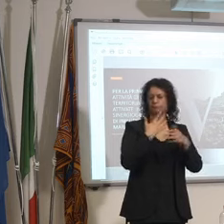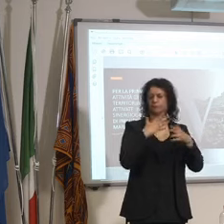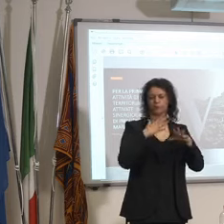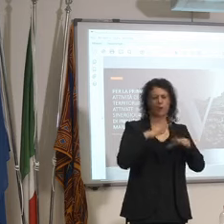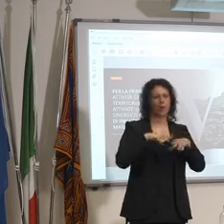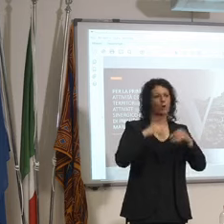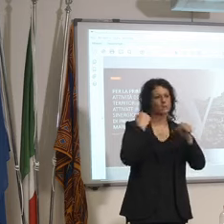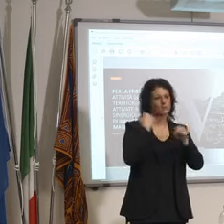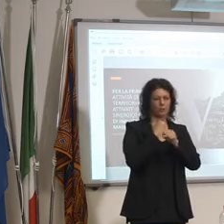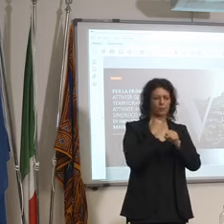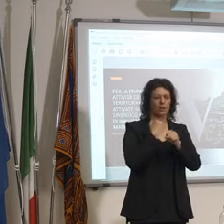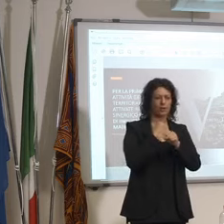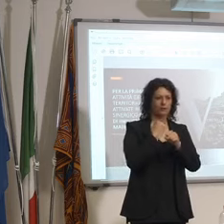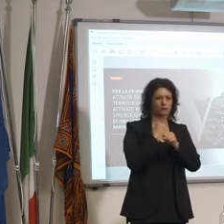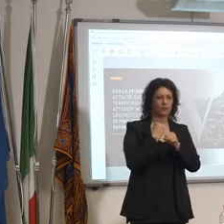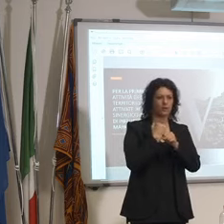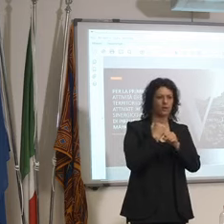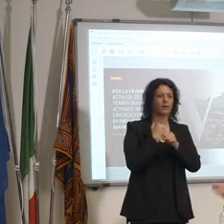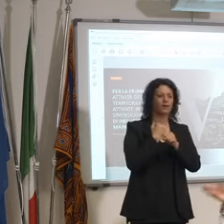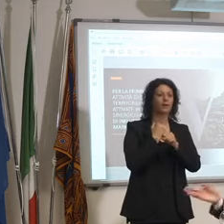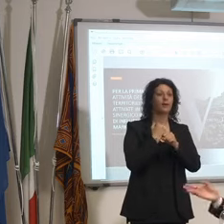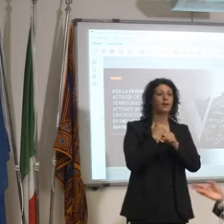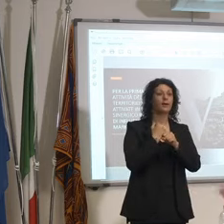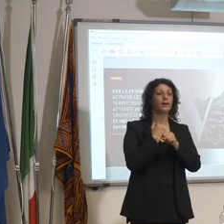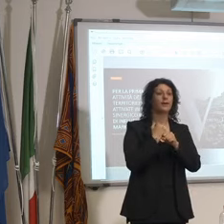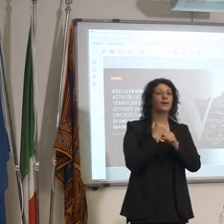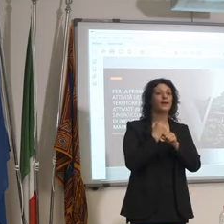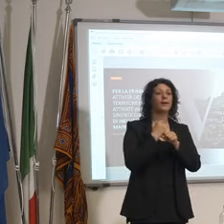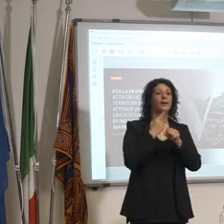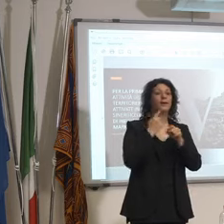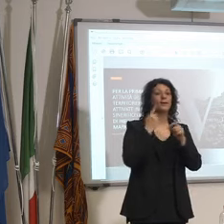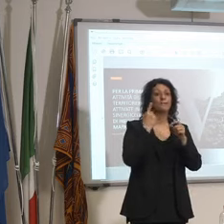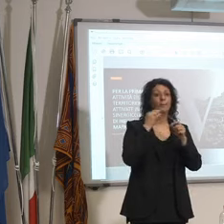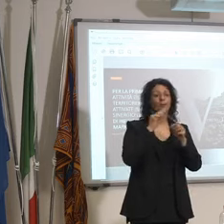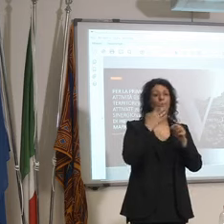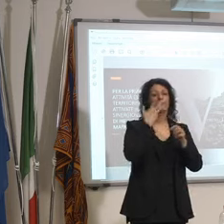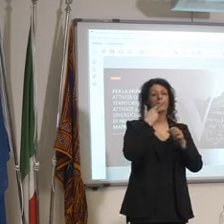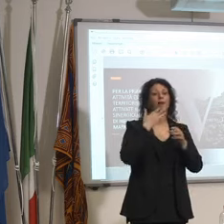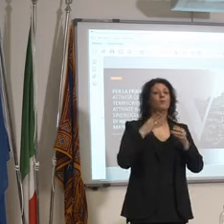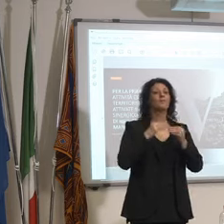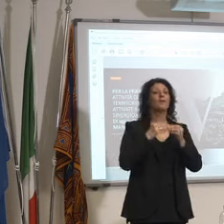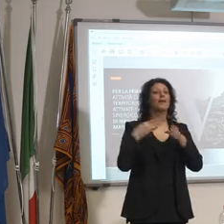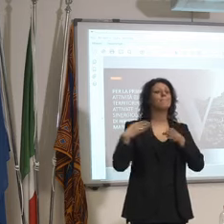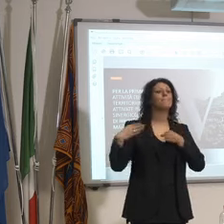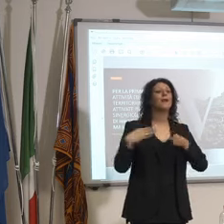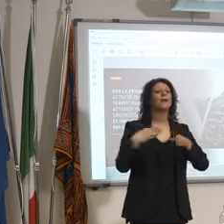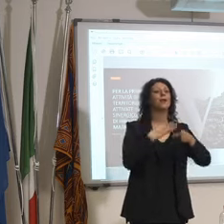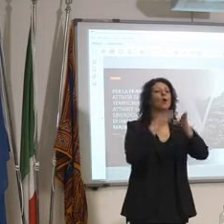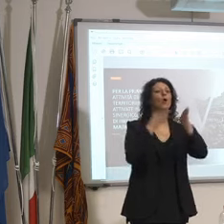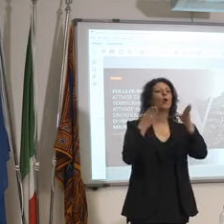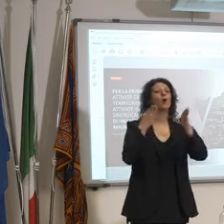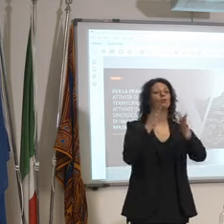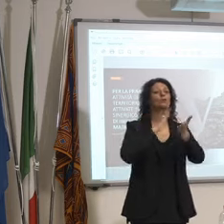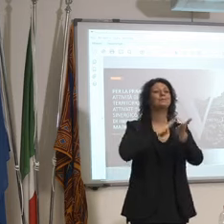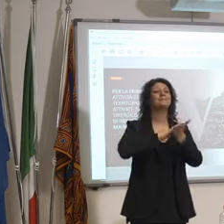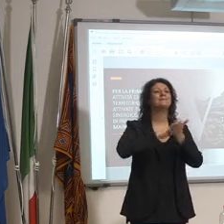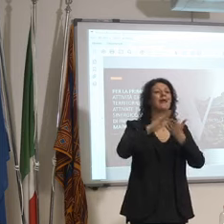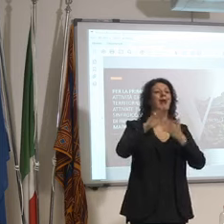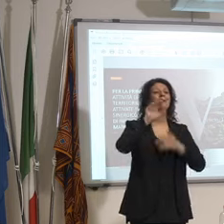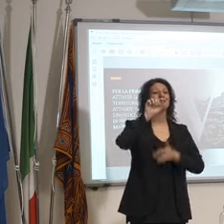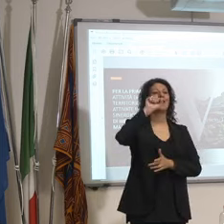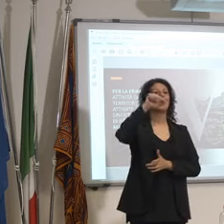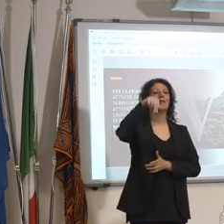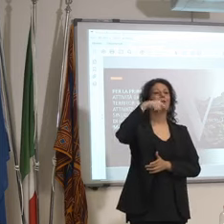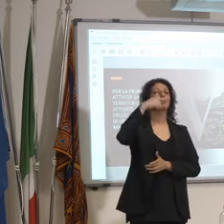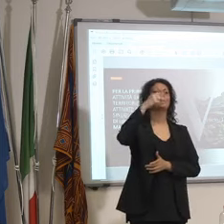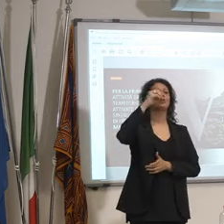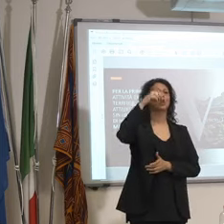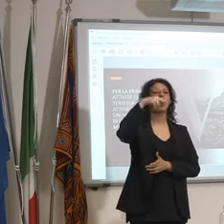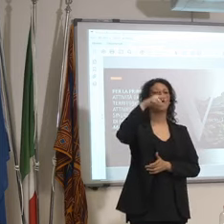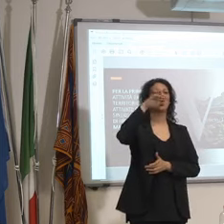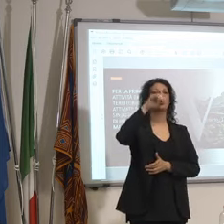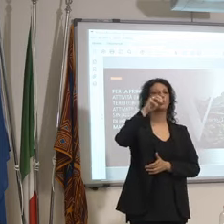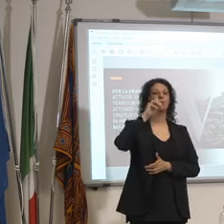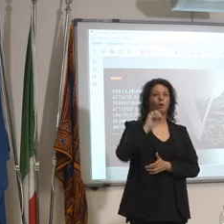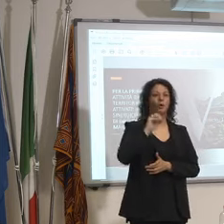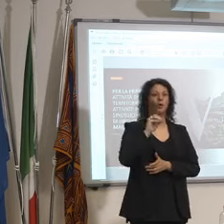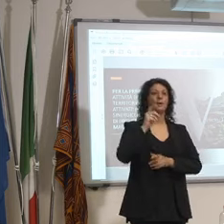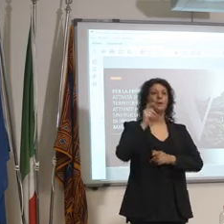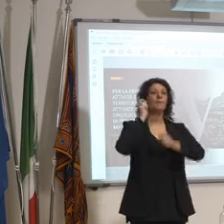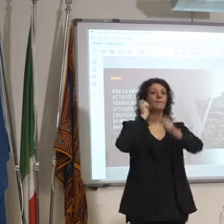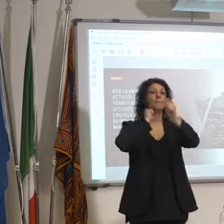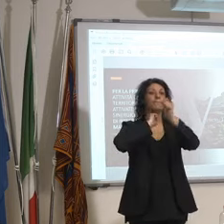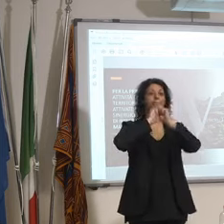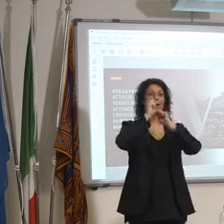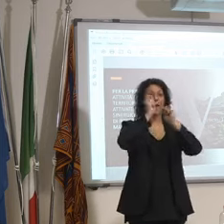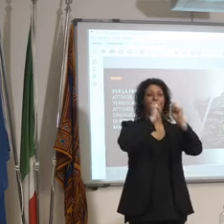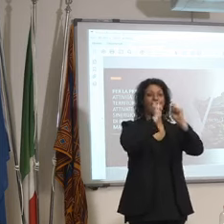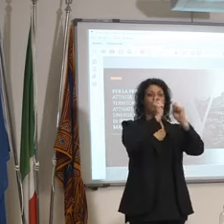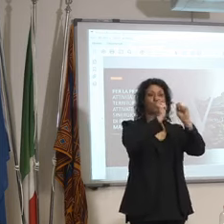non mi dite abbiamo il percorso di Sant'Antonio da Padova fino alla Sicilia ecco ci stiamo lavorando secondo me questo una